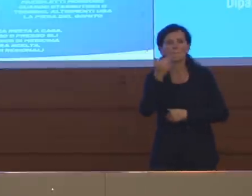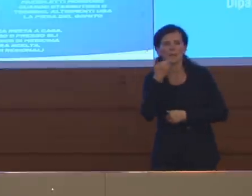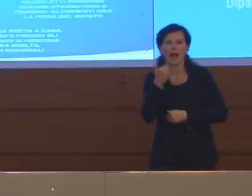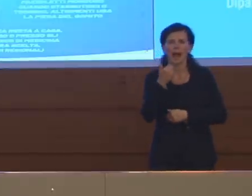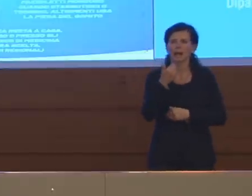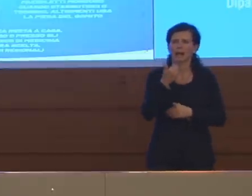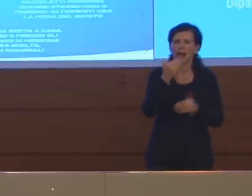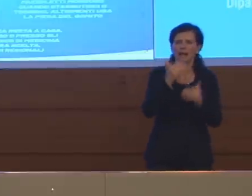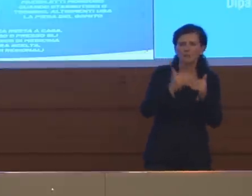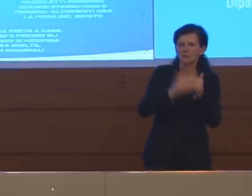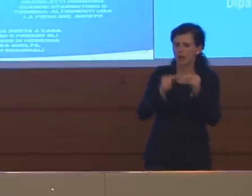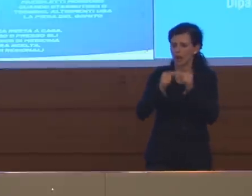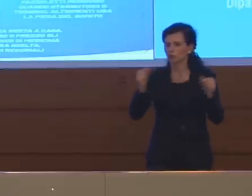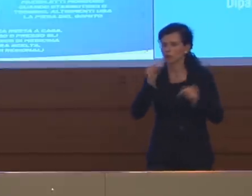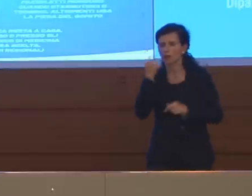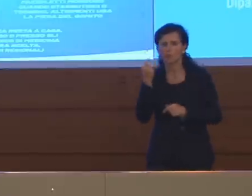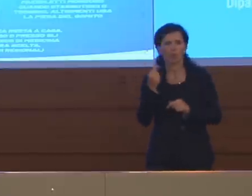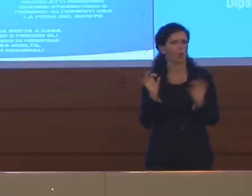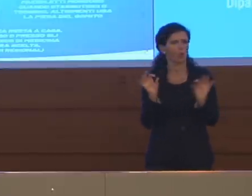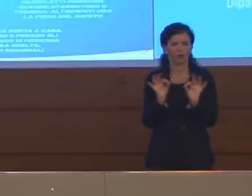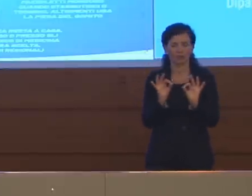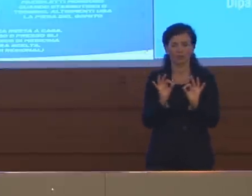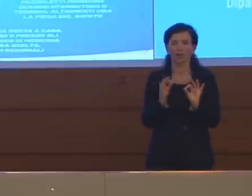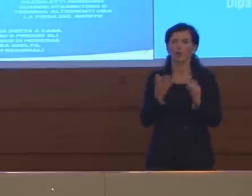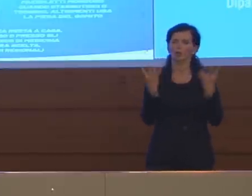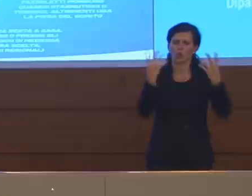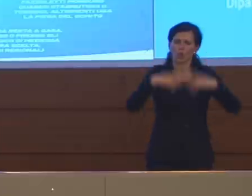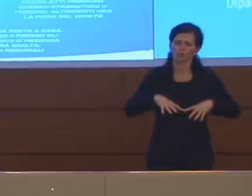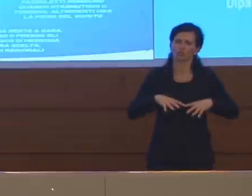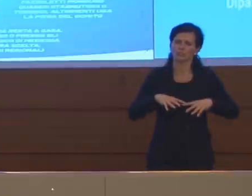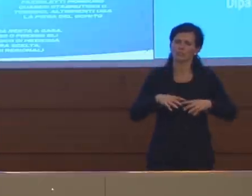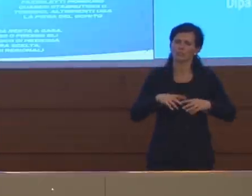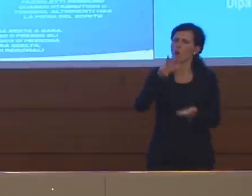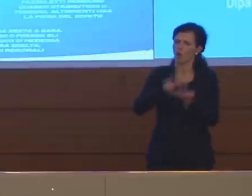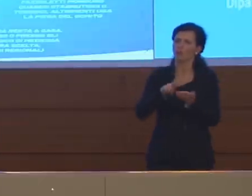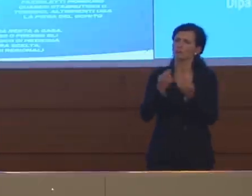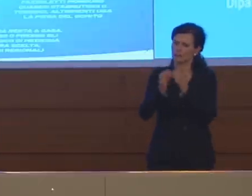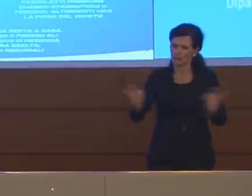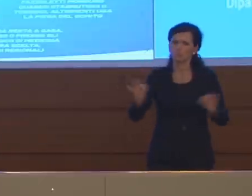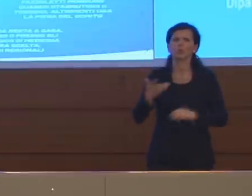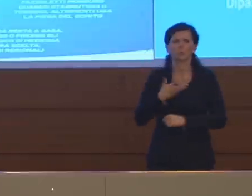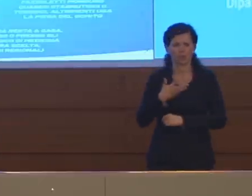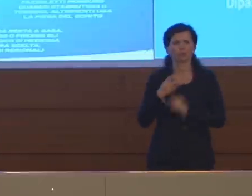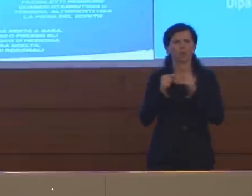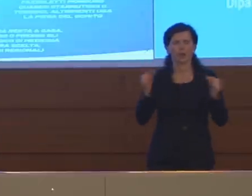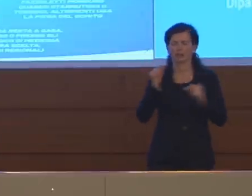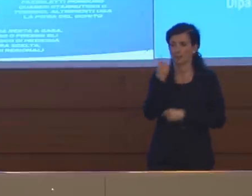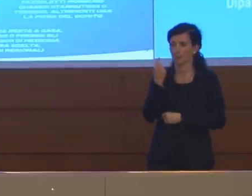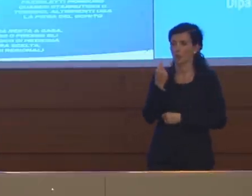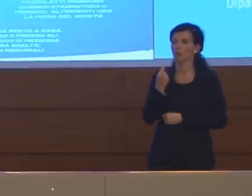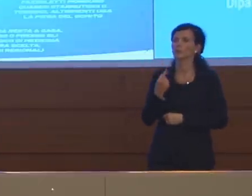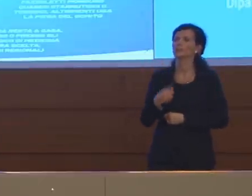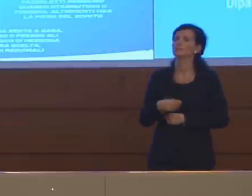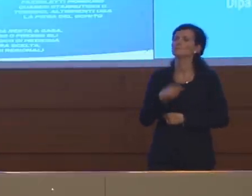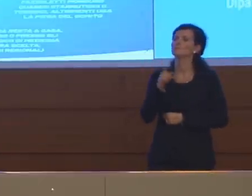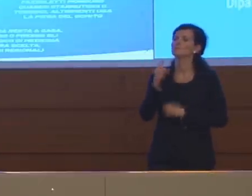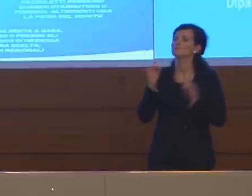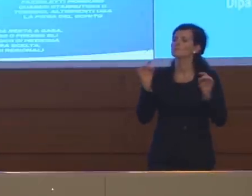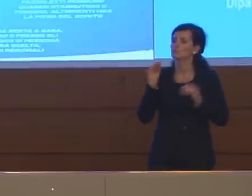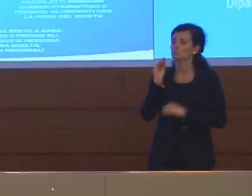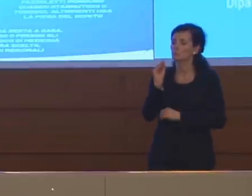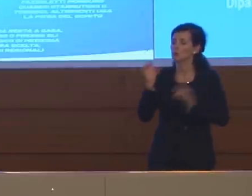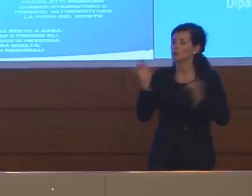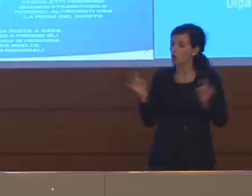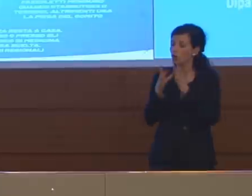vista logistico e della disponibilità confermo la disponibilità dei tamponi. Per questo chiedevo perché abbiamo capito che al